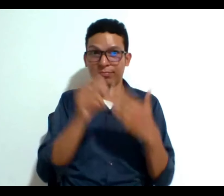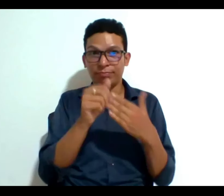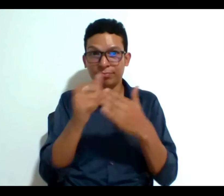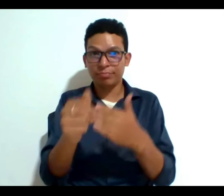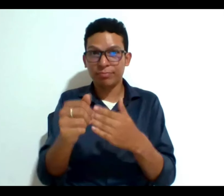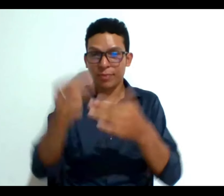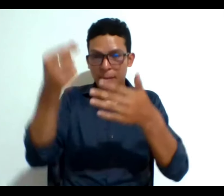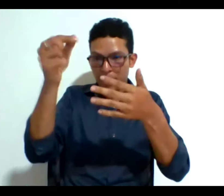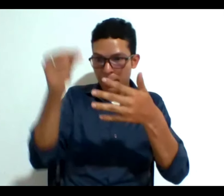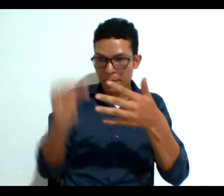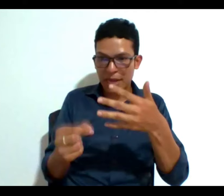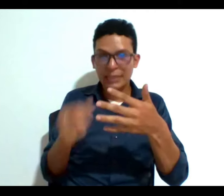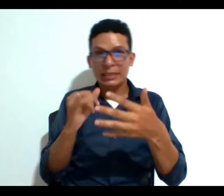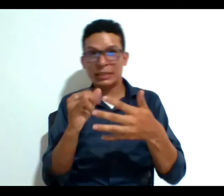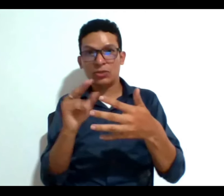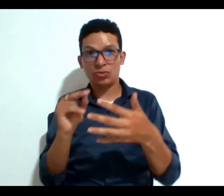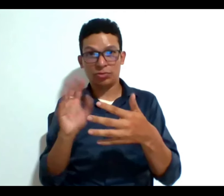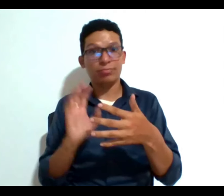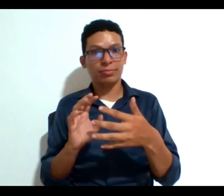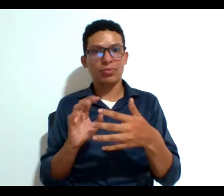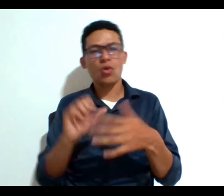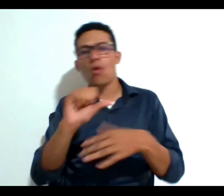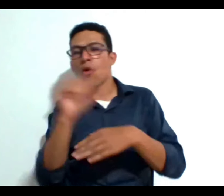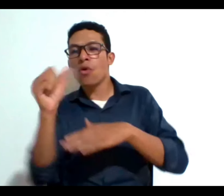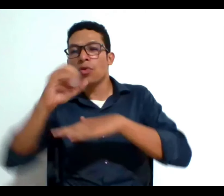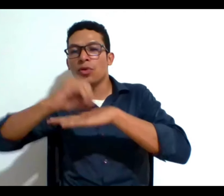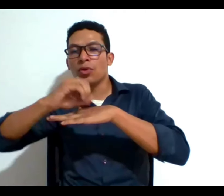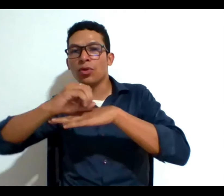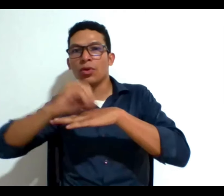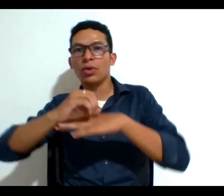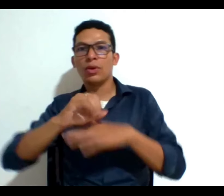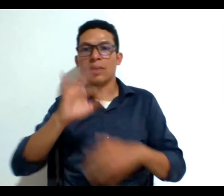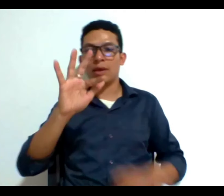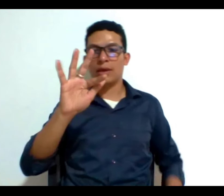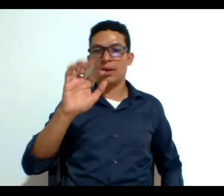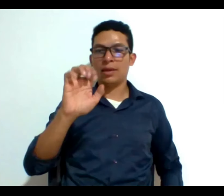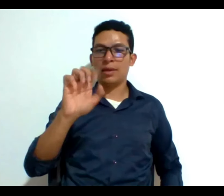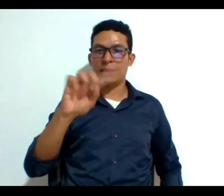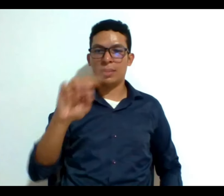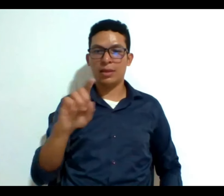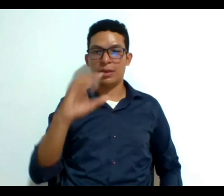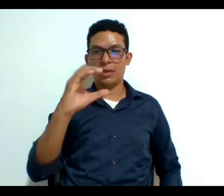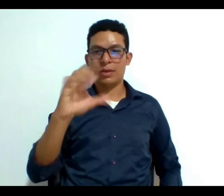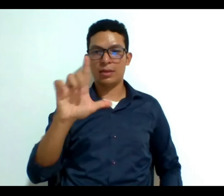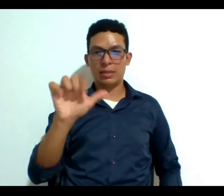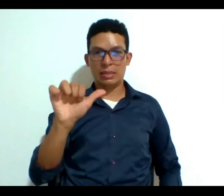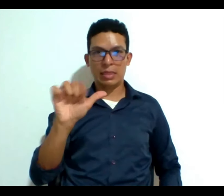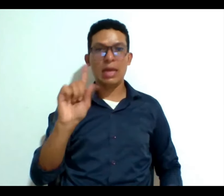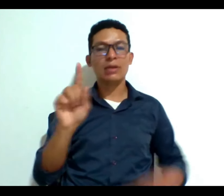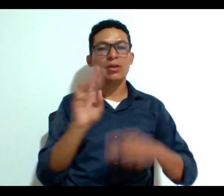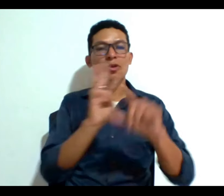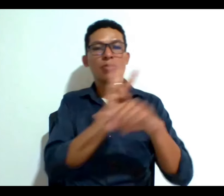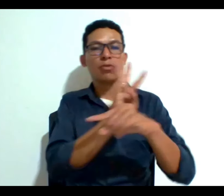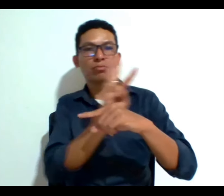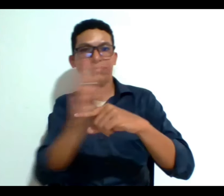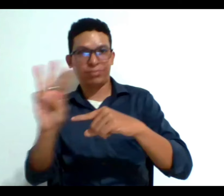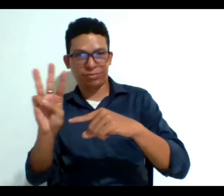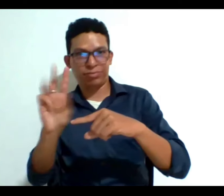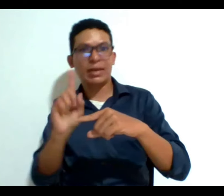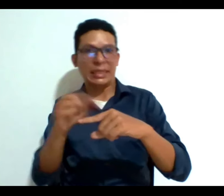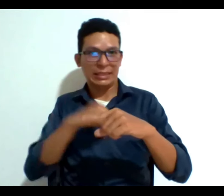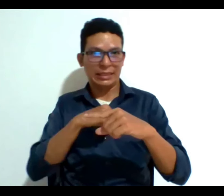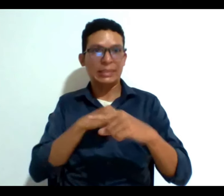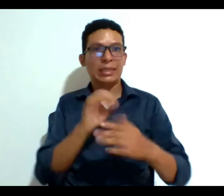debes llenar o no y hay otras organizaciones como DeskLab que tienen en su página web modelos de